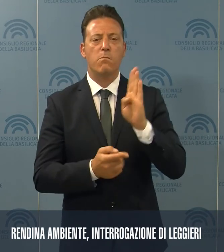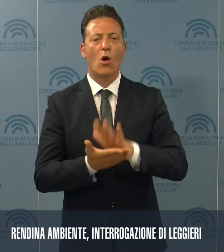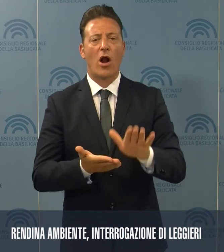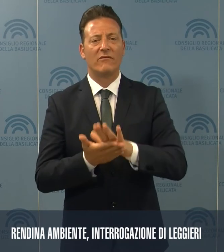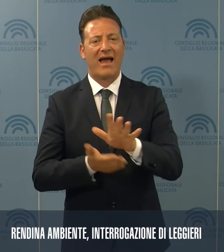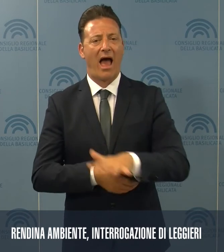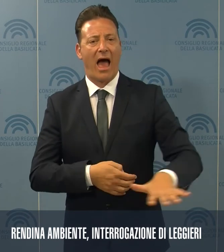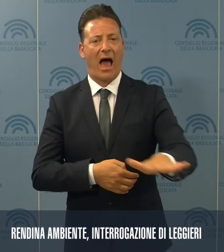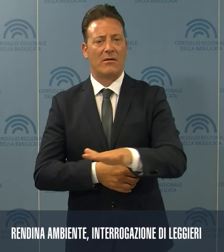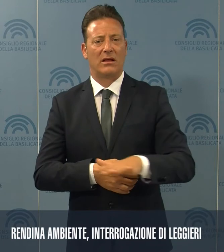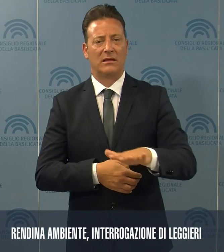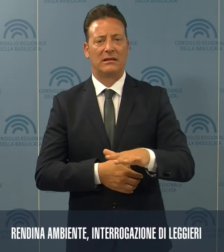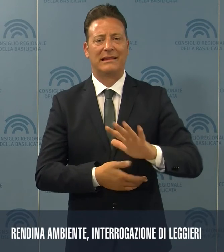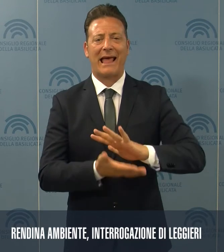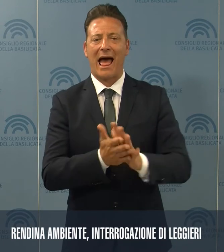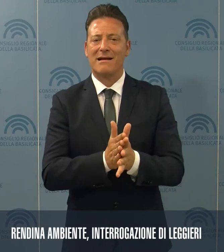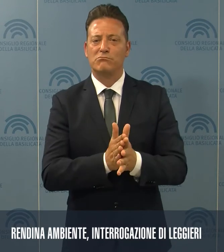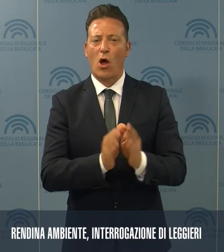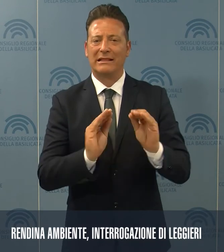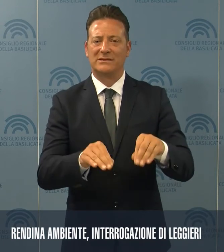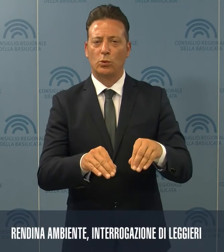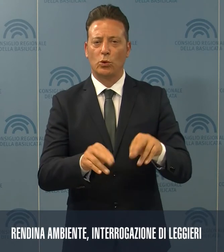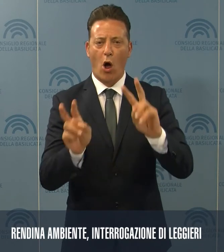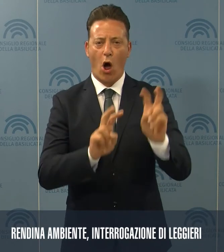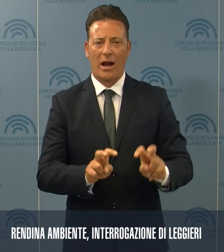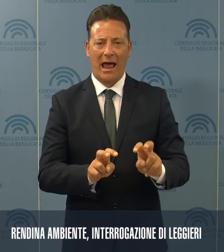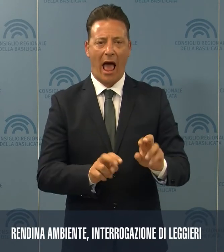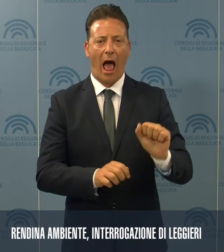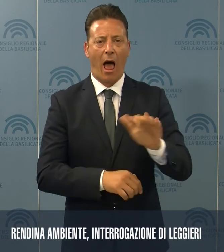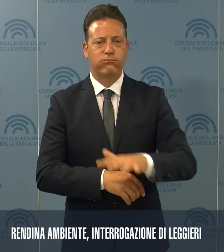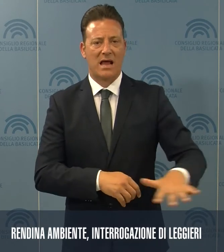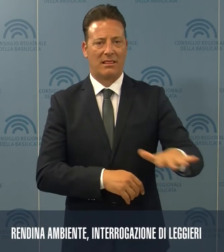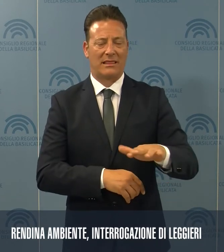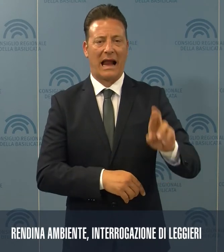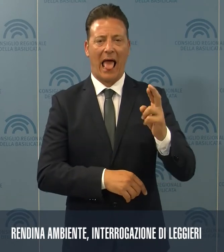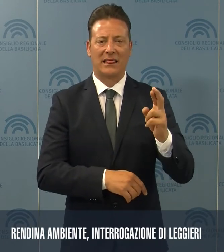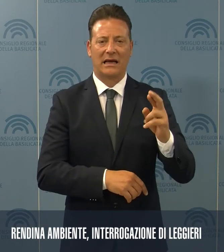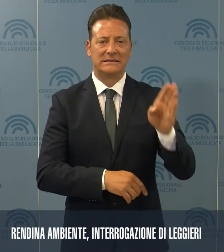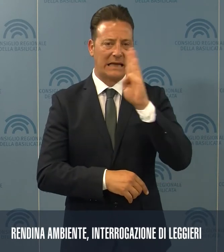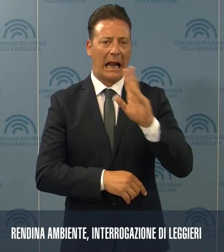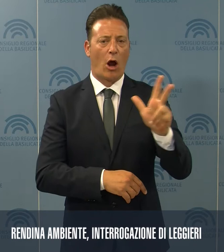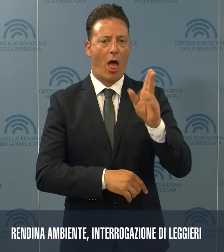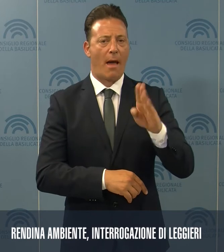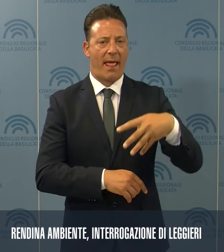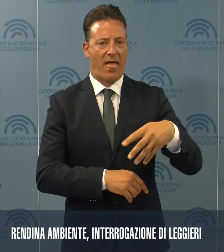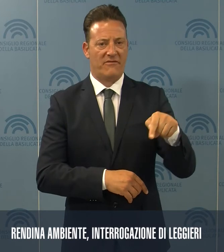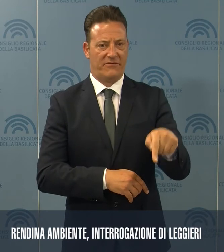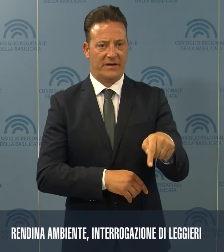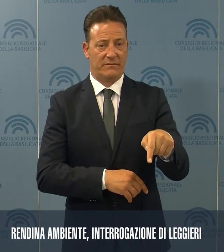aree del termodistruttore rende in ambiente, sito nell'area di San Nicola di Melfi, soggette a